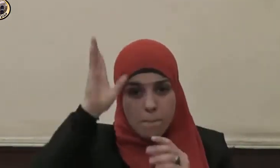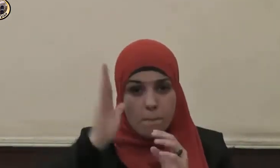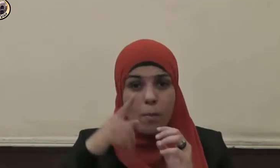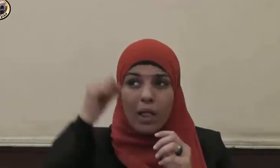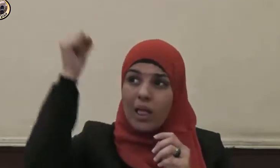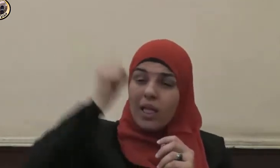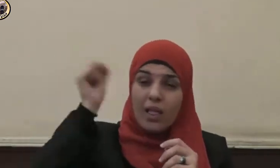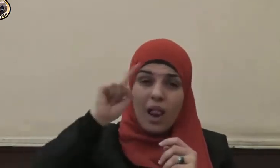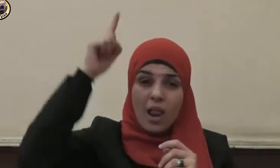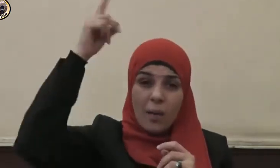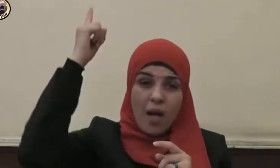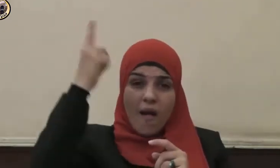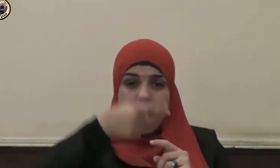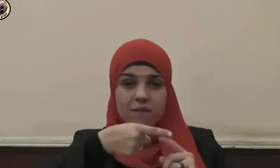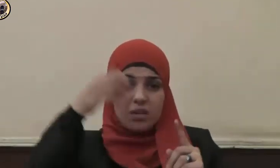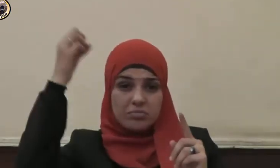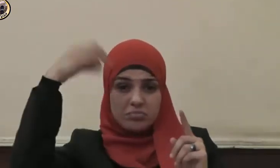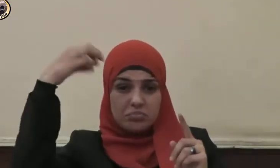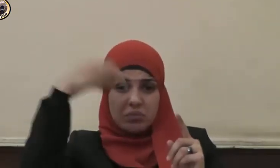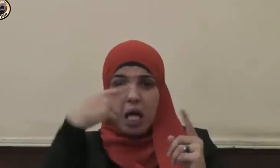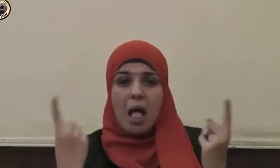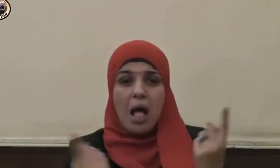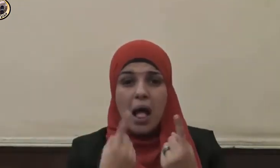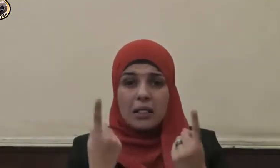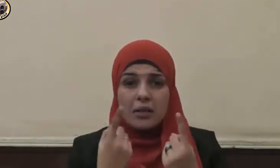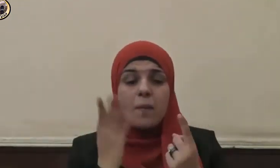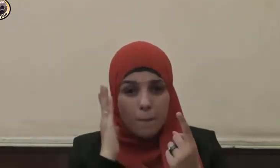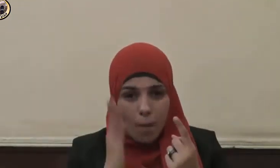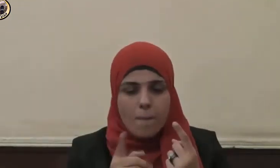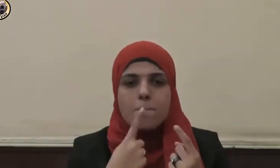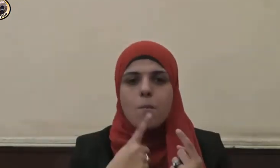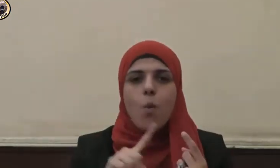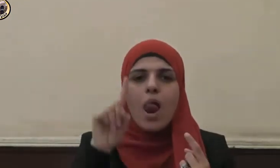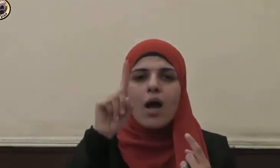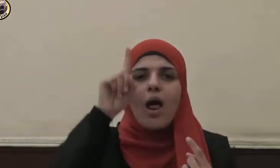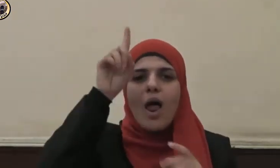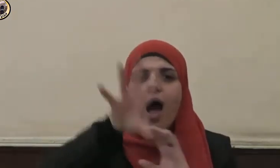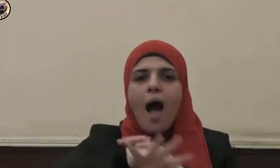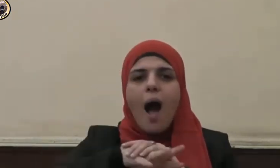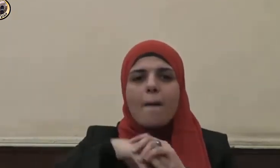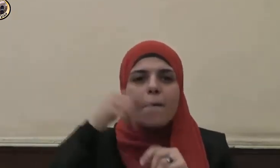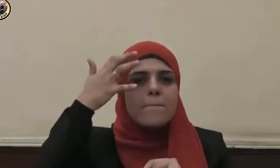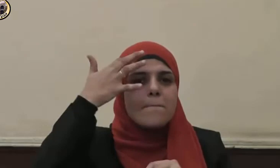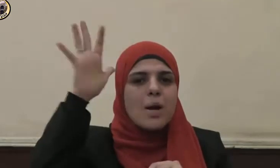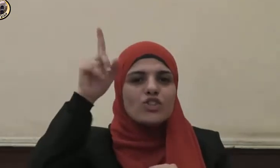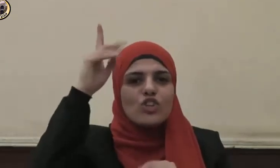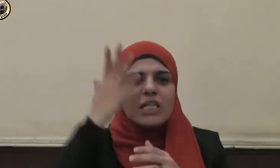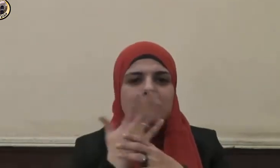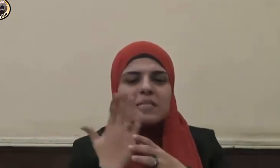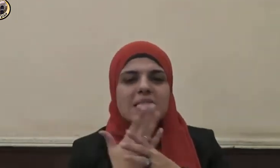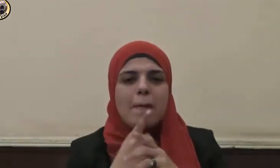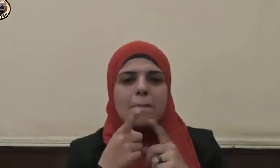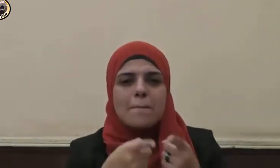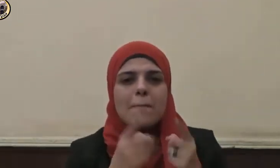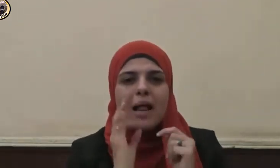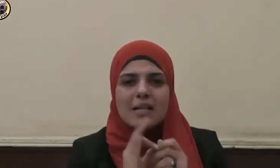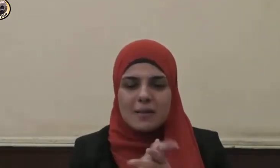جنته ولكن كل شيء له سبب وهذا ذو القرنين